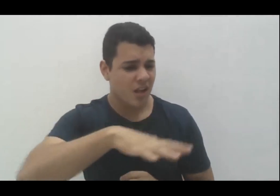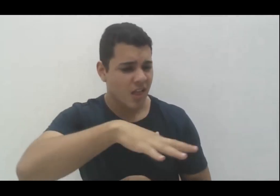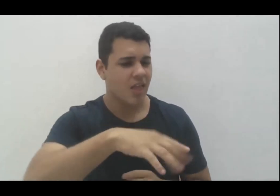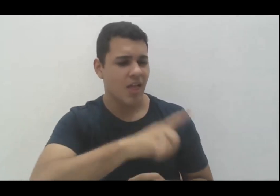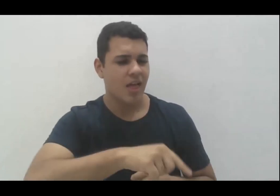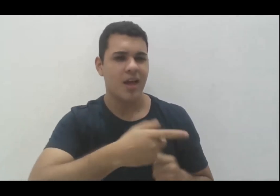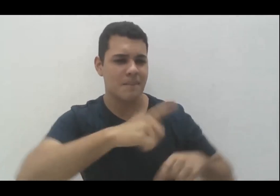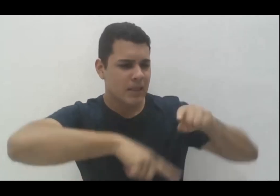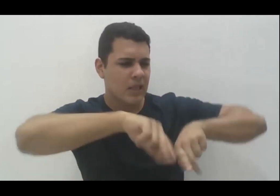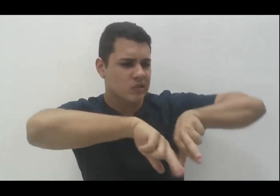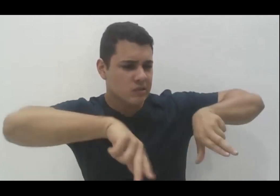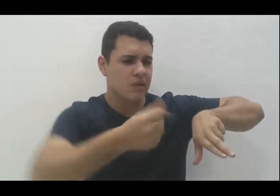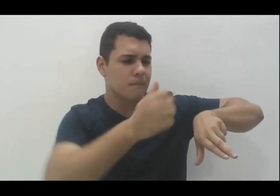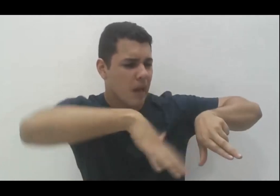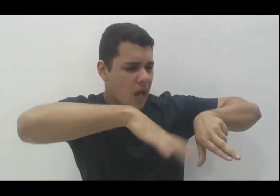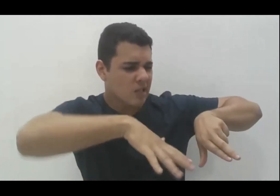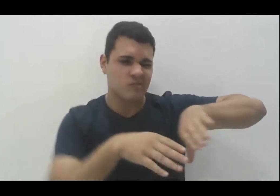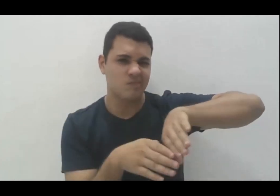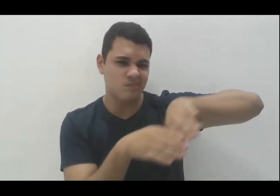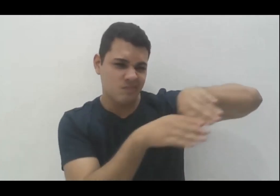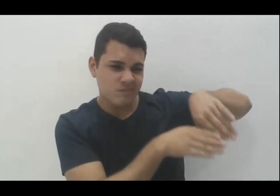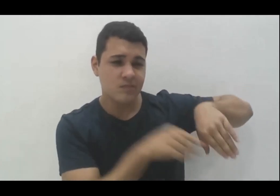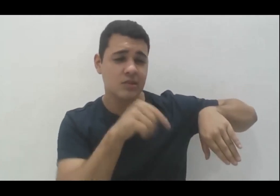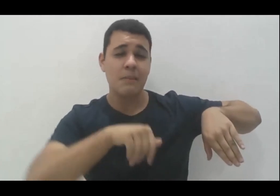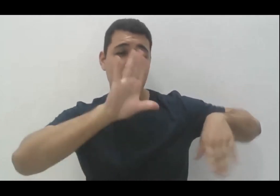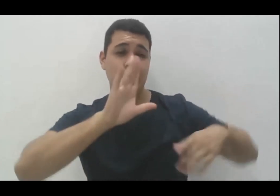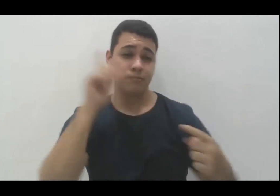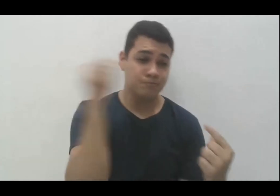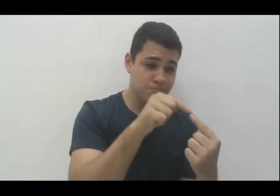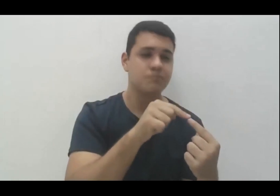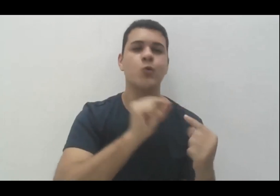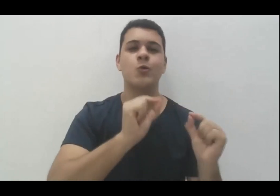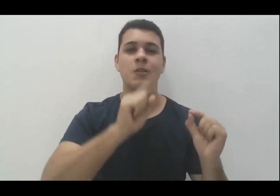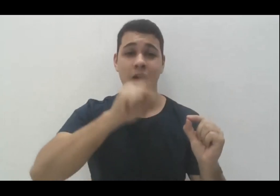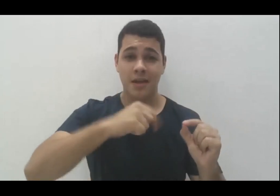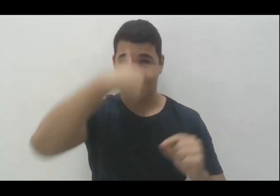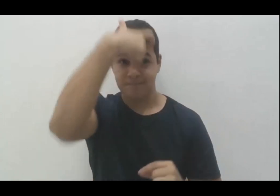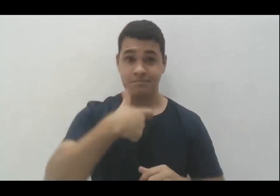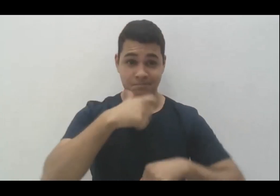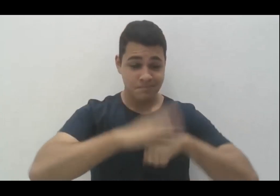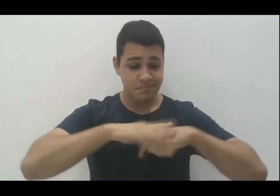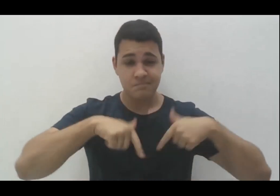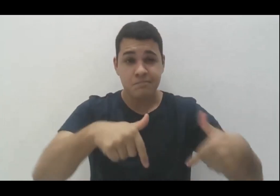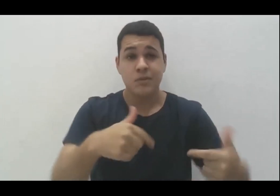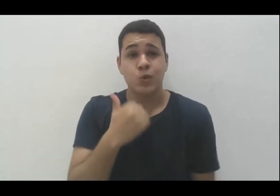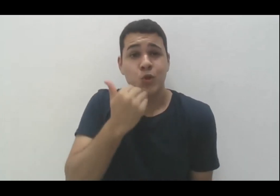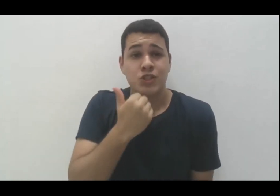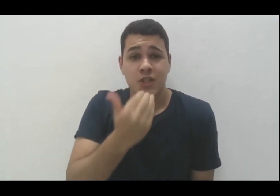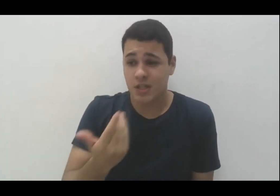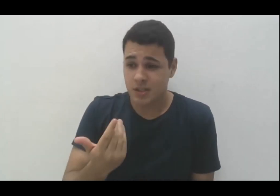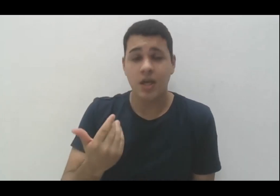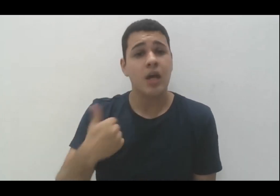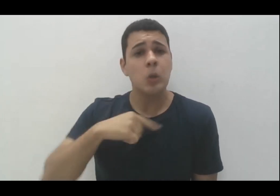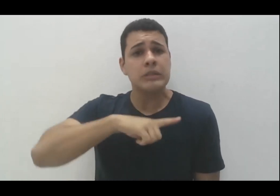diretamente relacionado com acessibilidade atitudinal. Que, para mim, não adianta nada nós termos